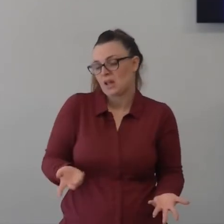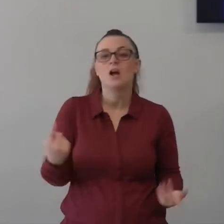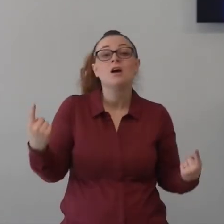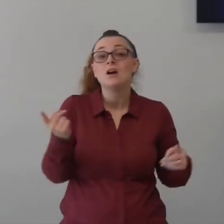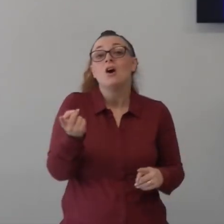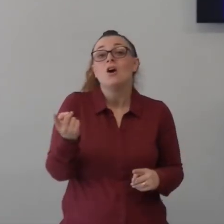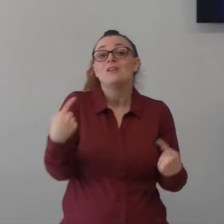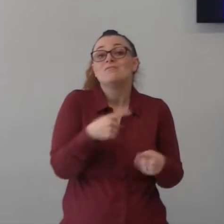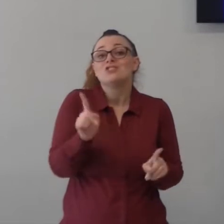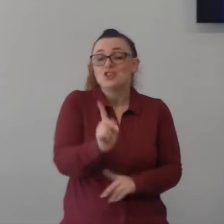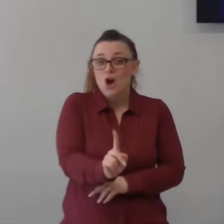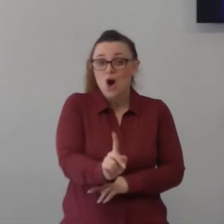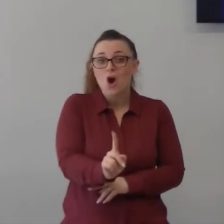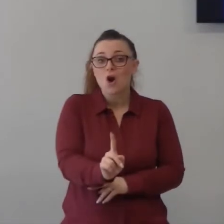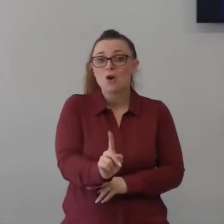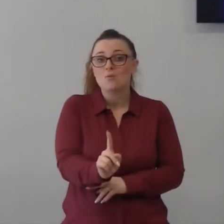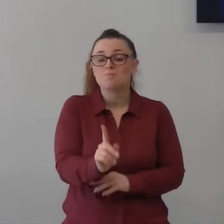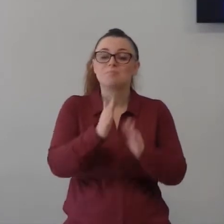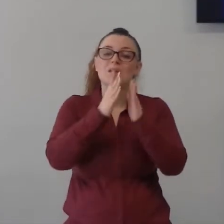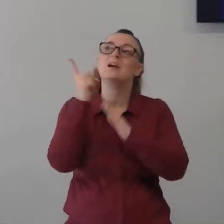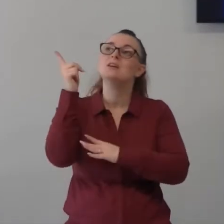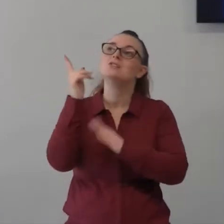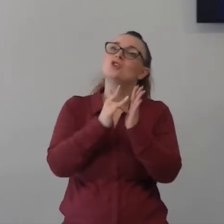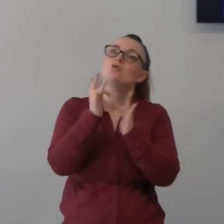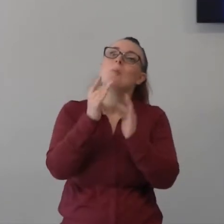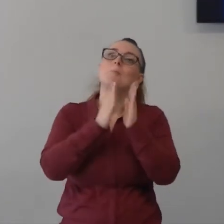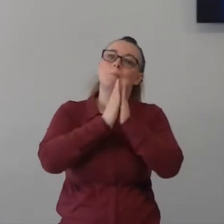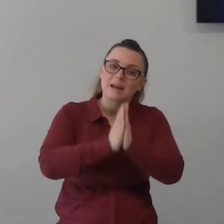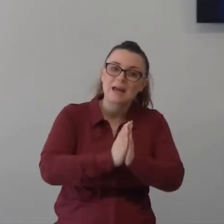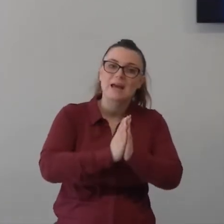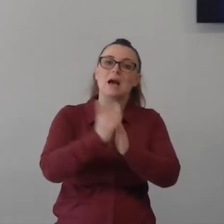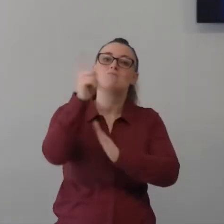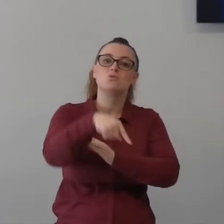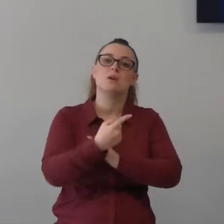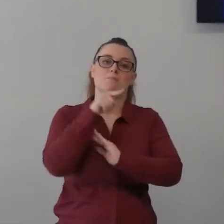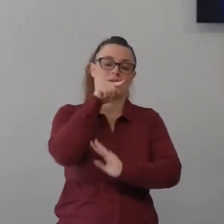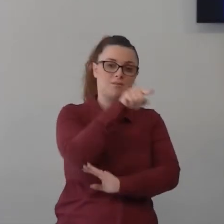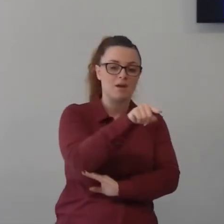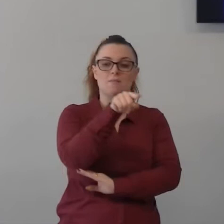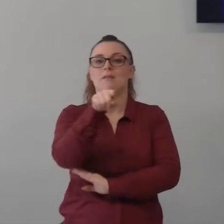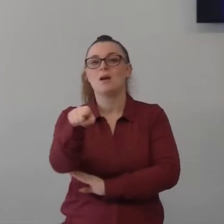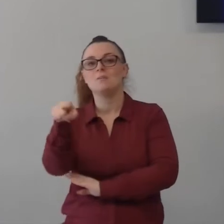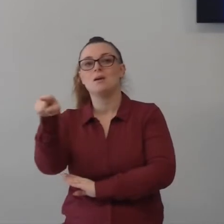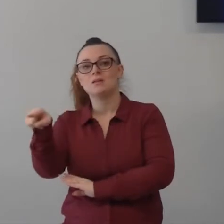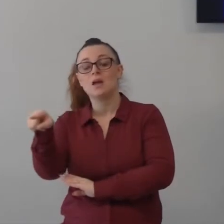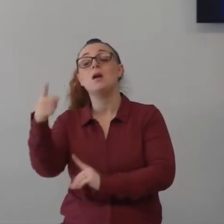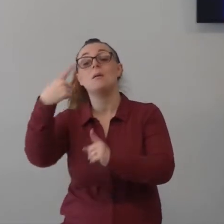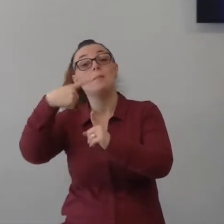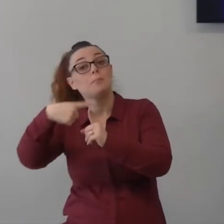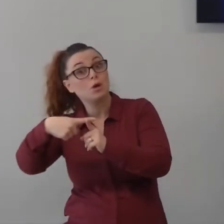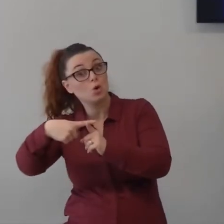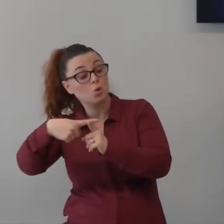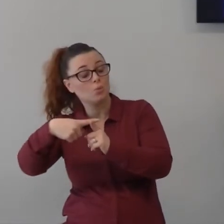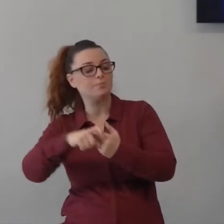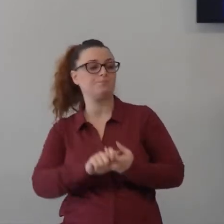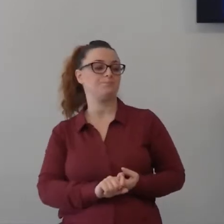ma Gesù fa un'altra cosa non prega soltanto per te non è solo che prega Gesù l'abbiamo detto più di una